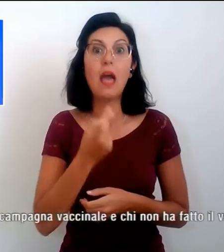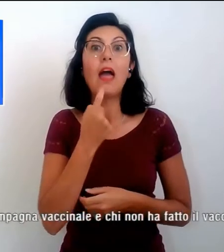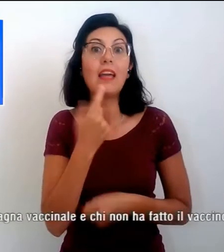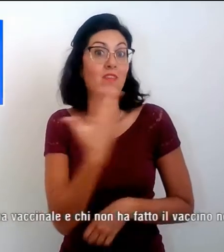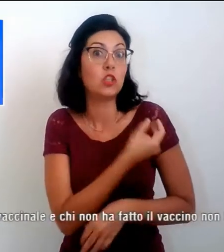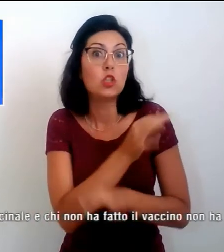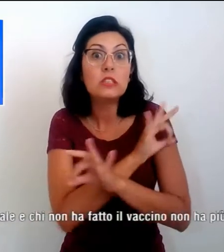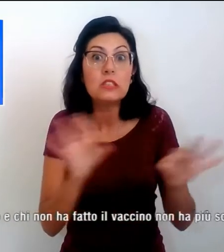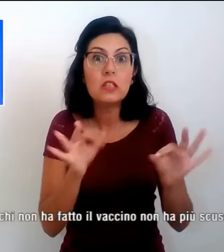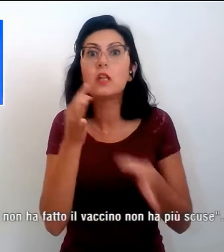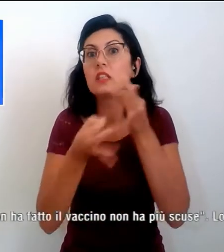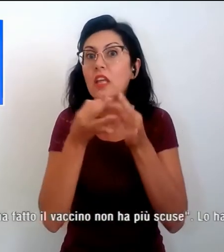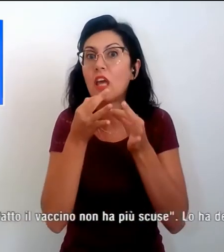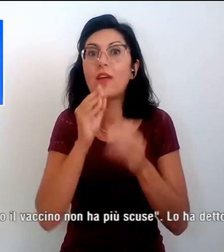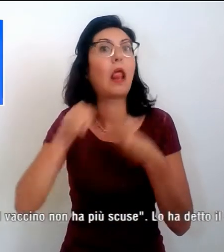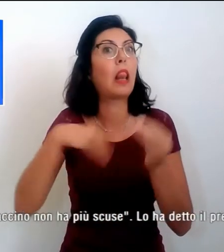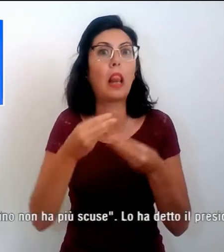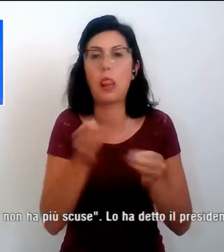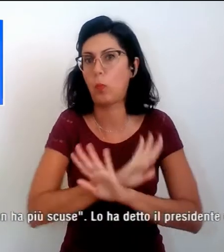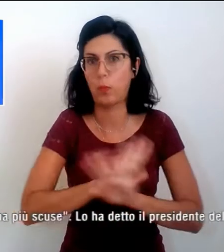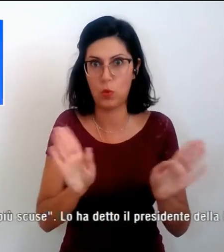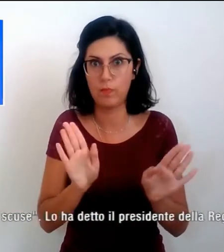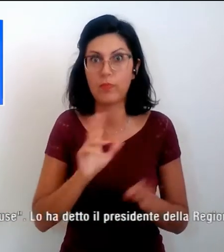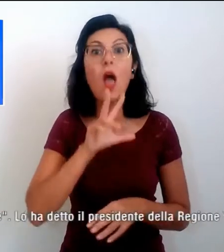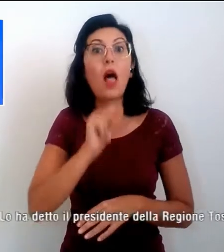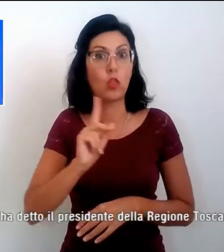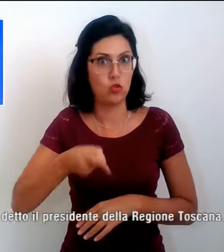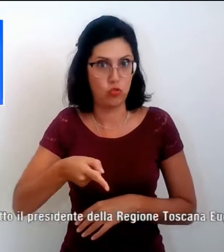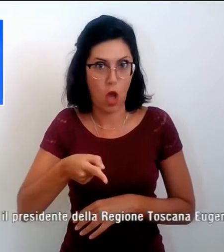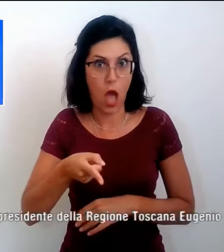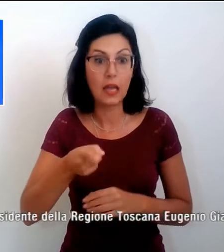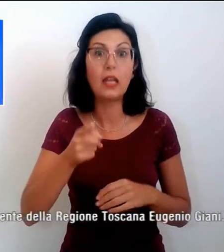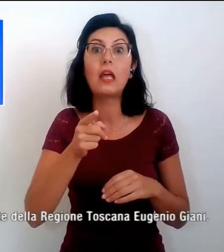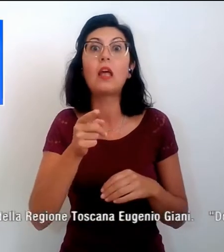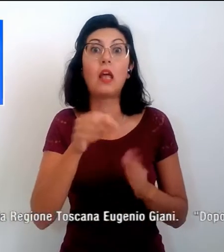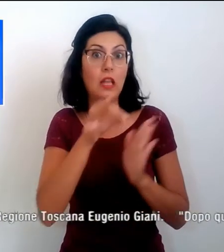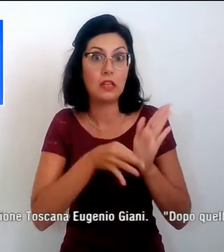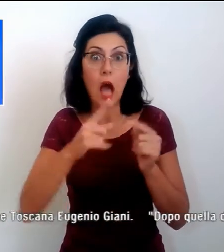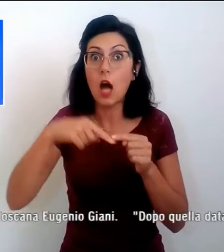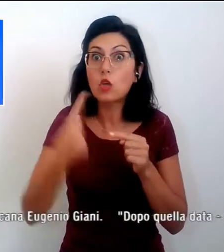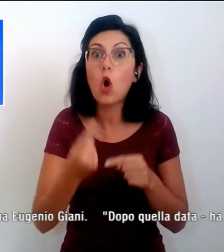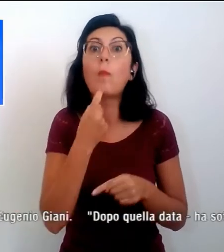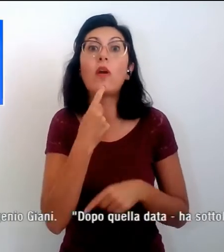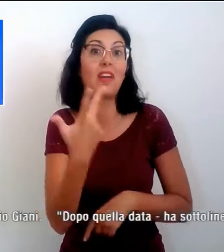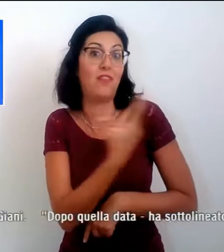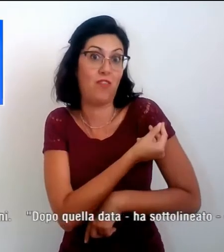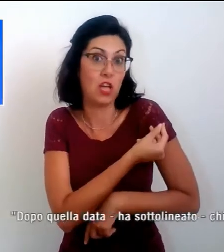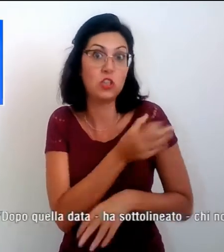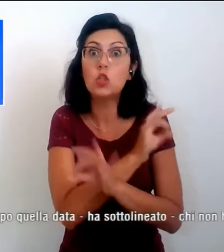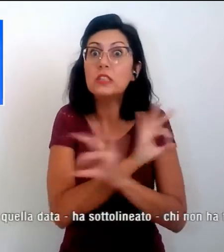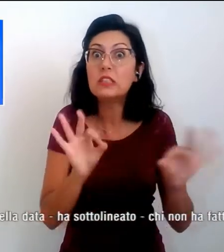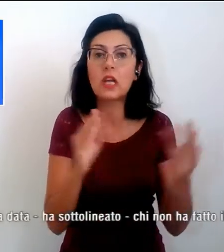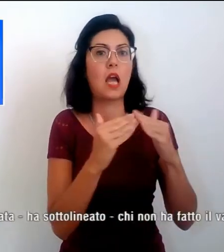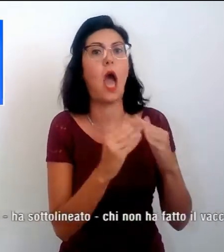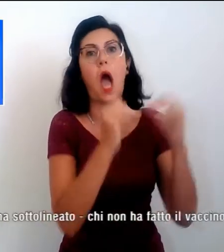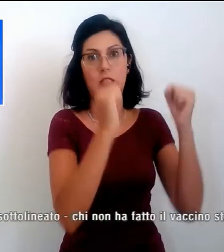non ha più scuse. E sempre Gianni ha detto, dopo quella data, chi non ha fatto il vaccino sta a casa. Queste persone non si